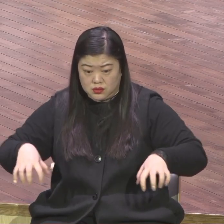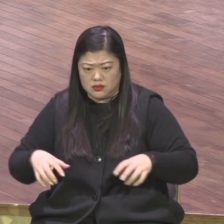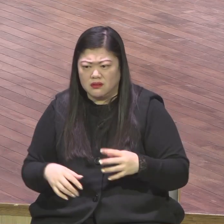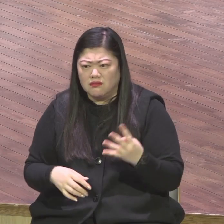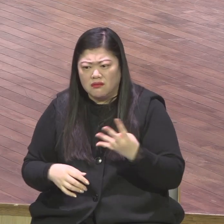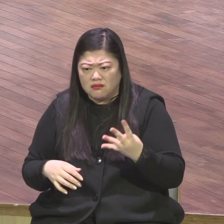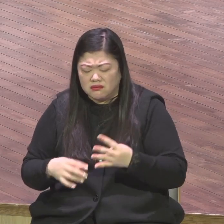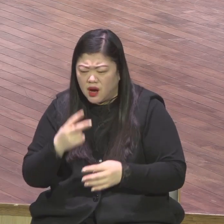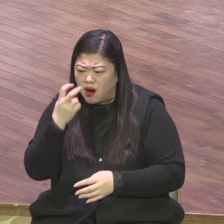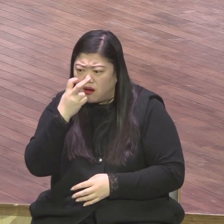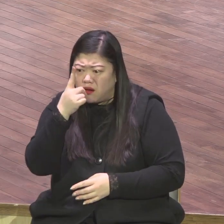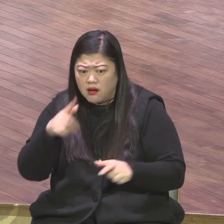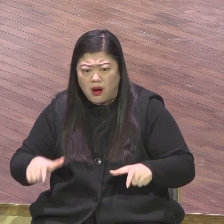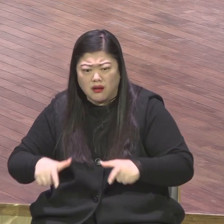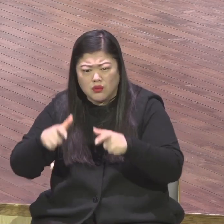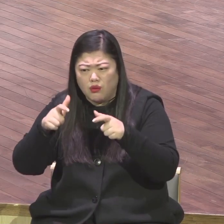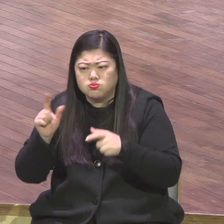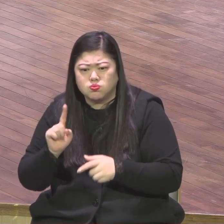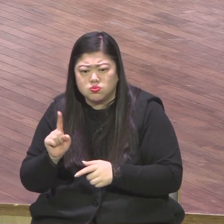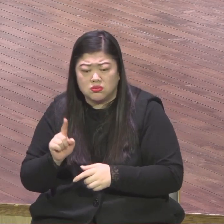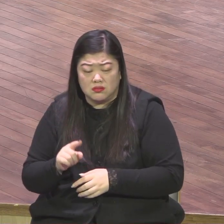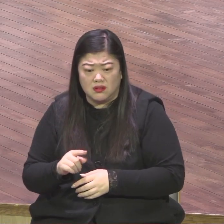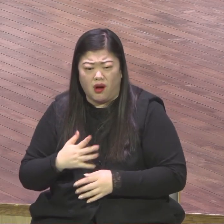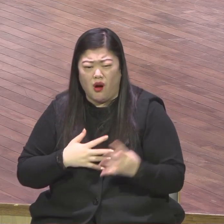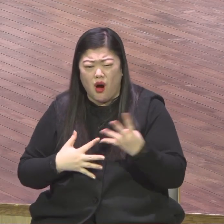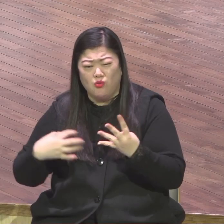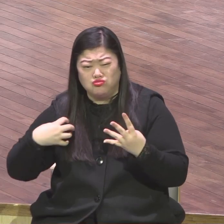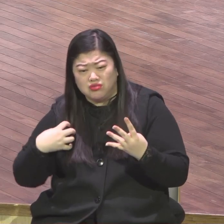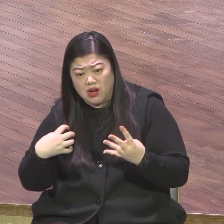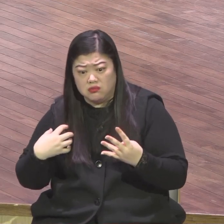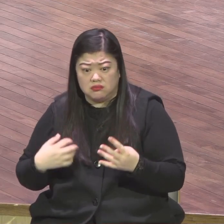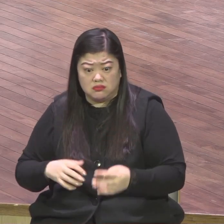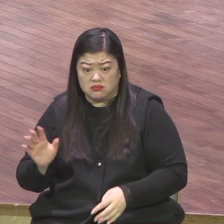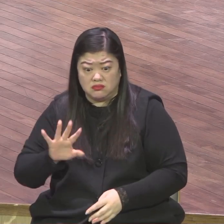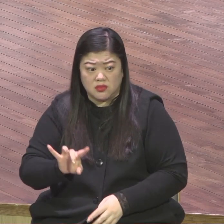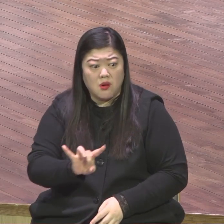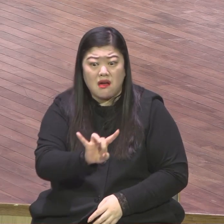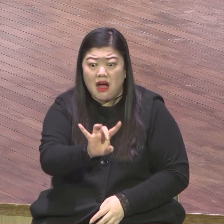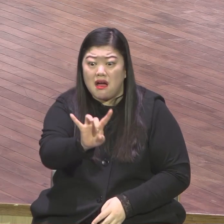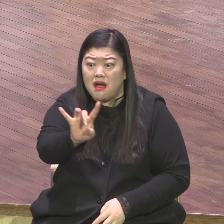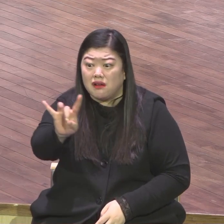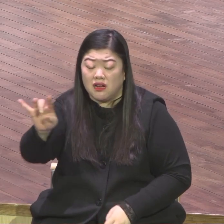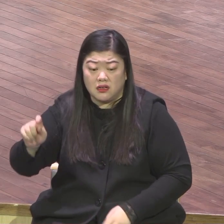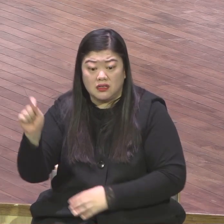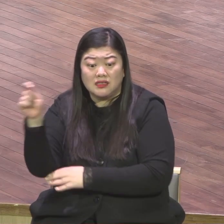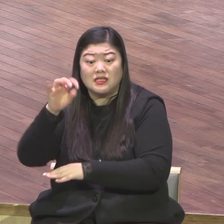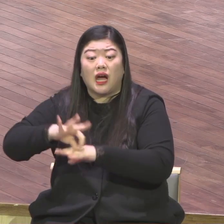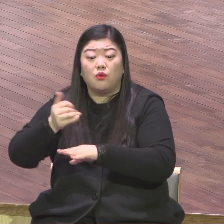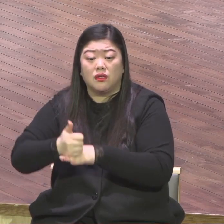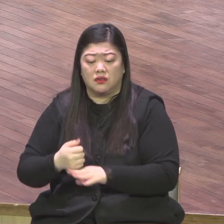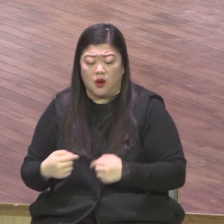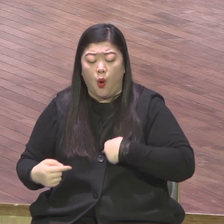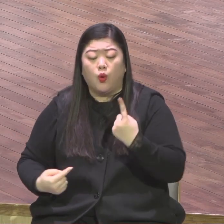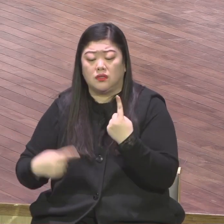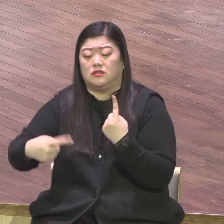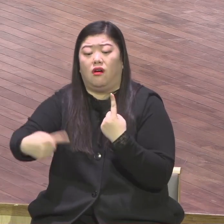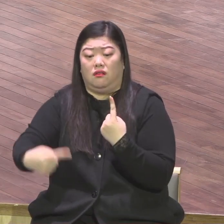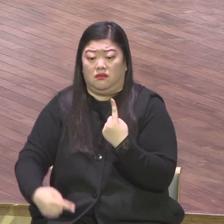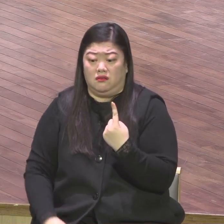1천망대 세웠다니까요 1천망대 혼자서 2023년 우리가 스타트만 운동을 복격하기 위해서 먼저 3인 1조를